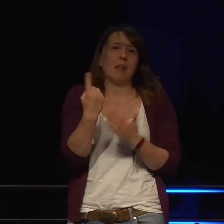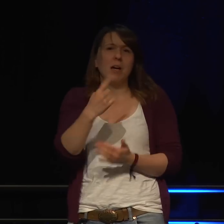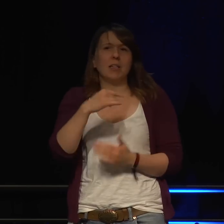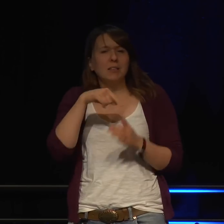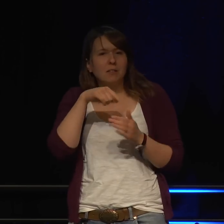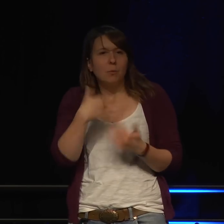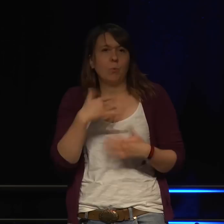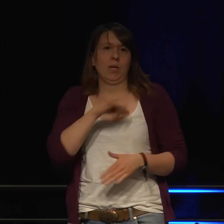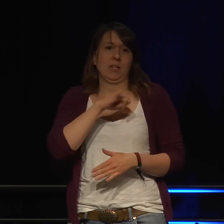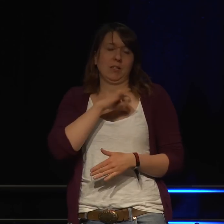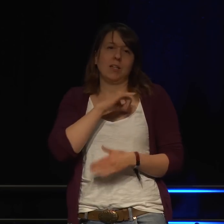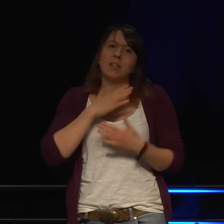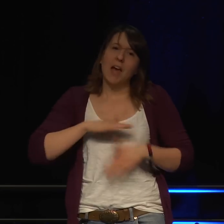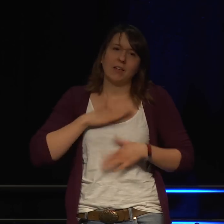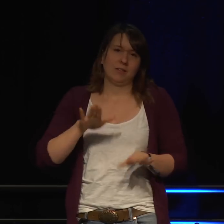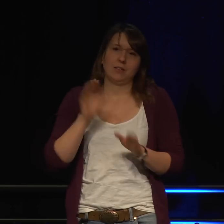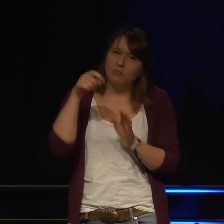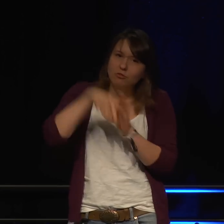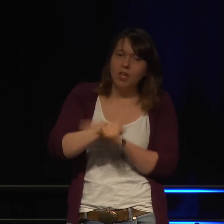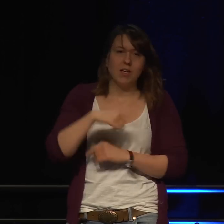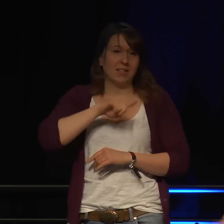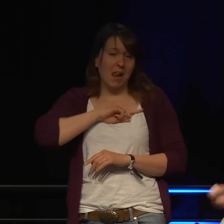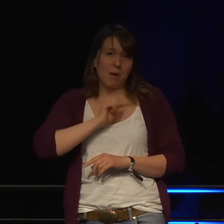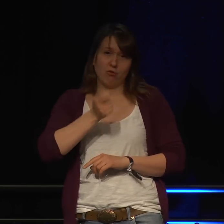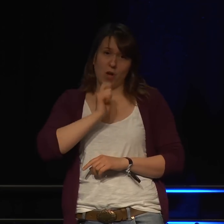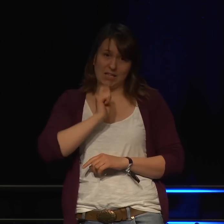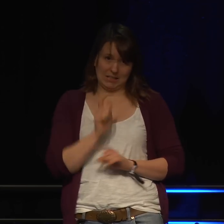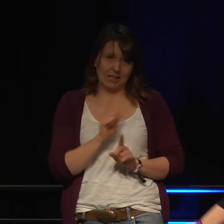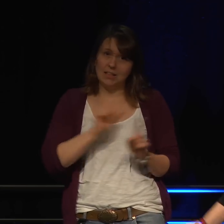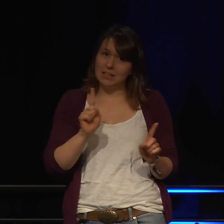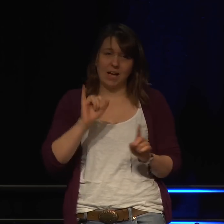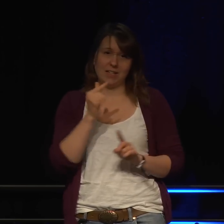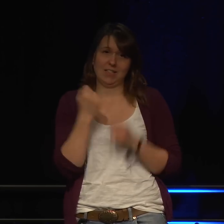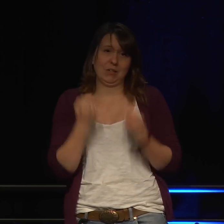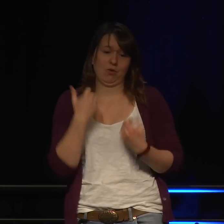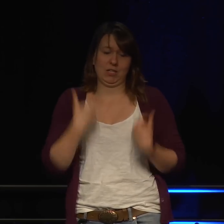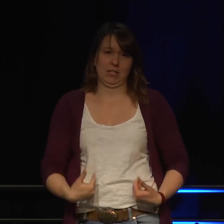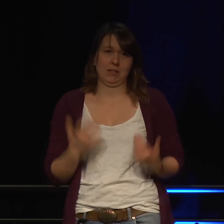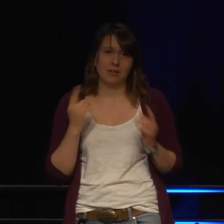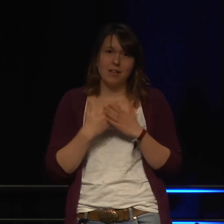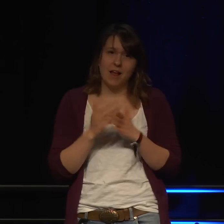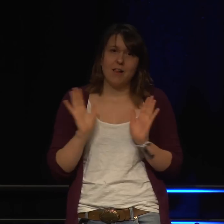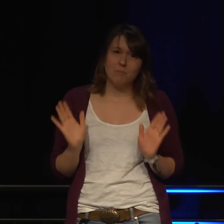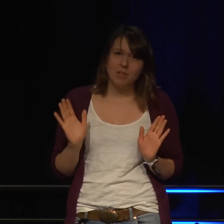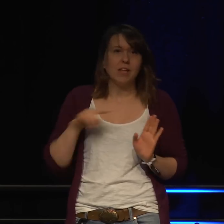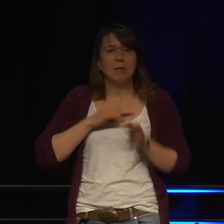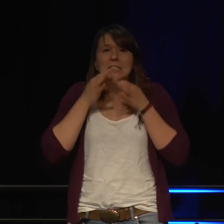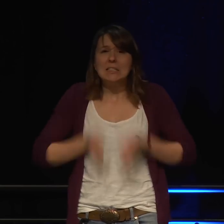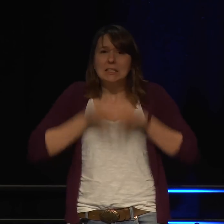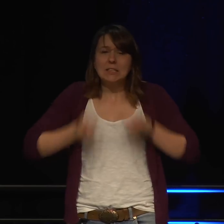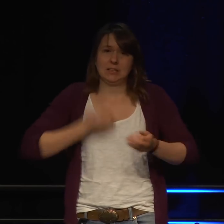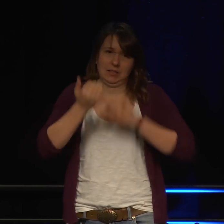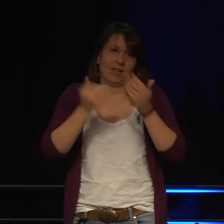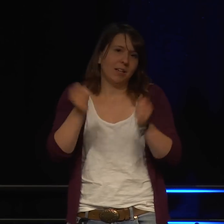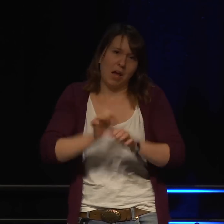wenn ihr wirklich tief hineingeht, ich bin nur ein Journalist, ich bin nicht so im Detail, dann bitte kontaktiert die Autoren, die überall zitiert werden.